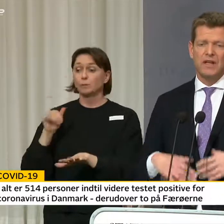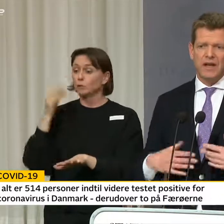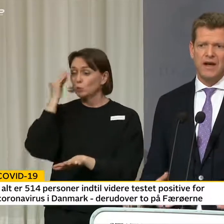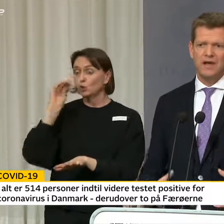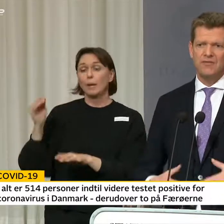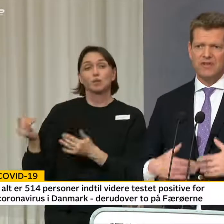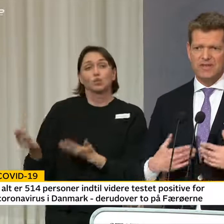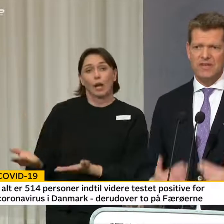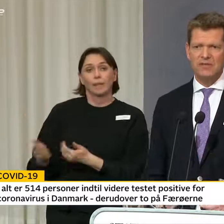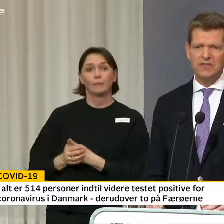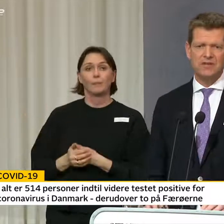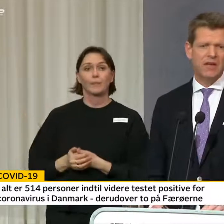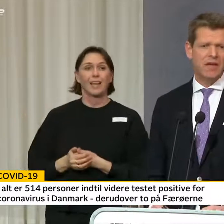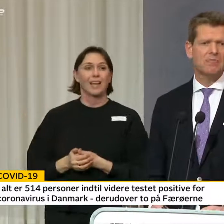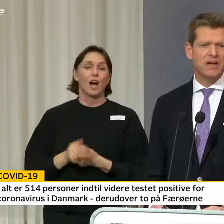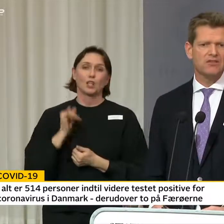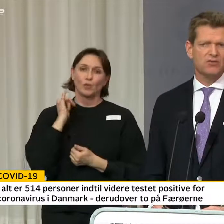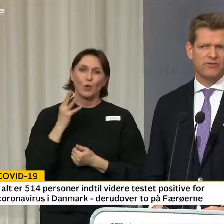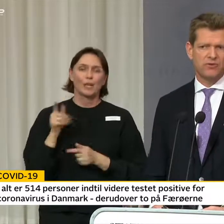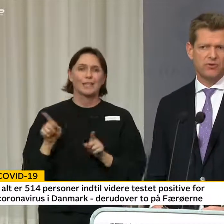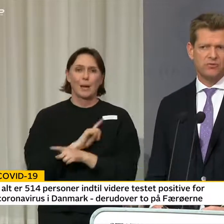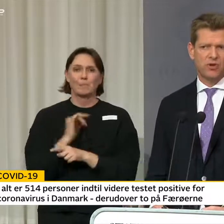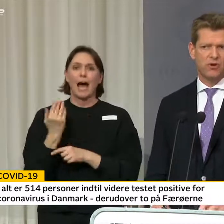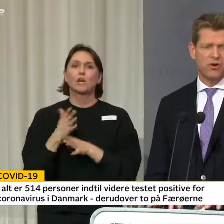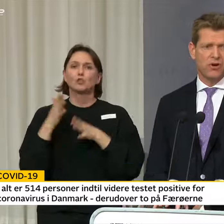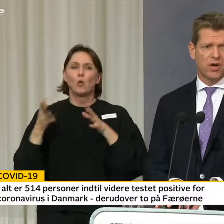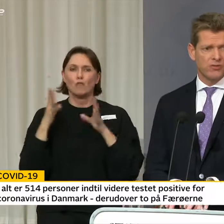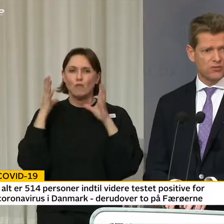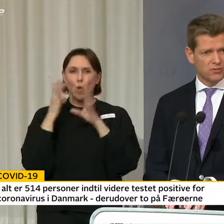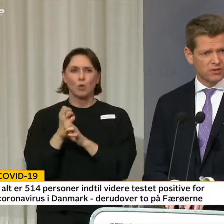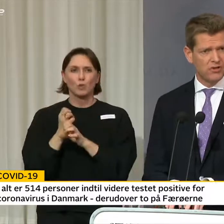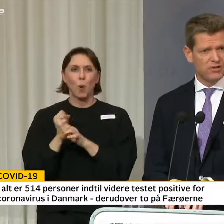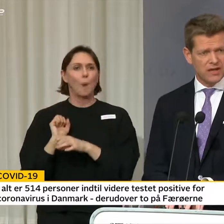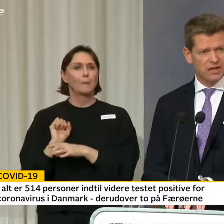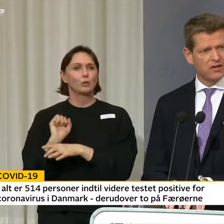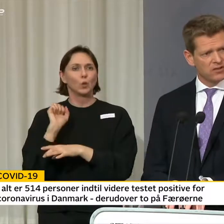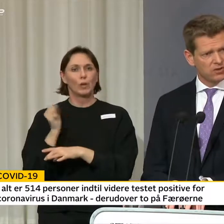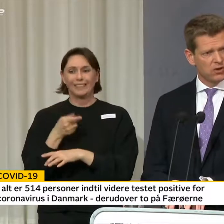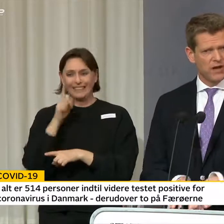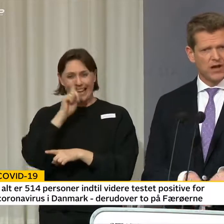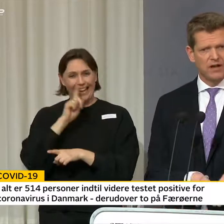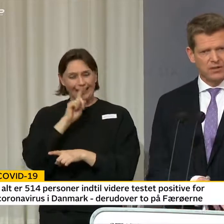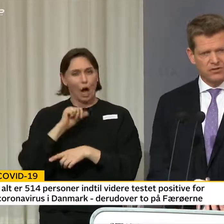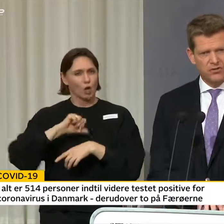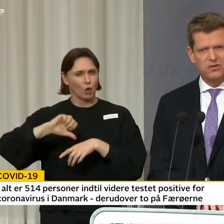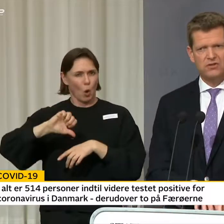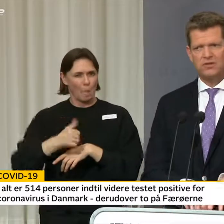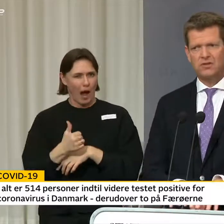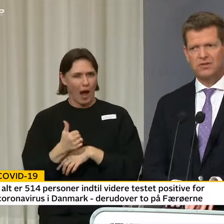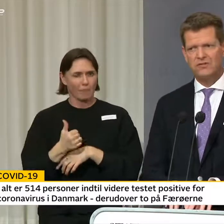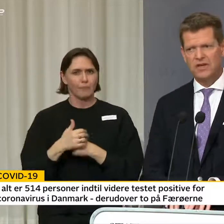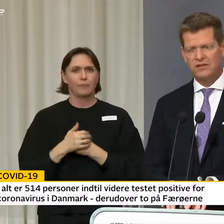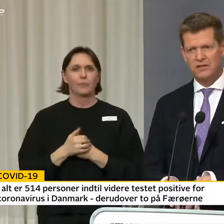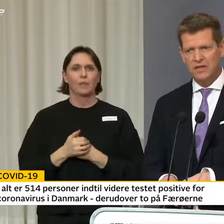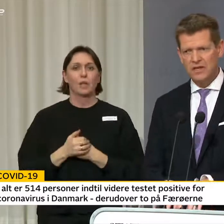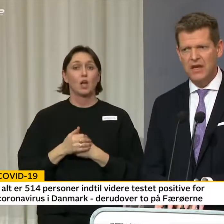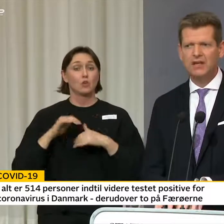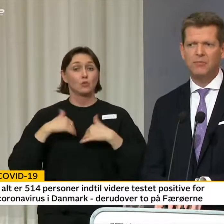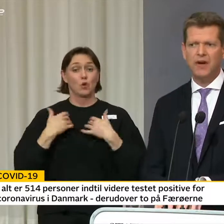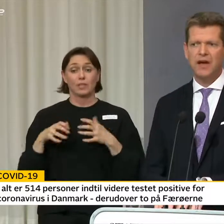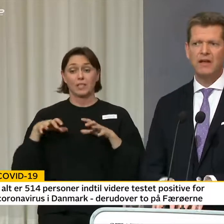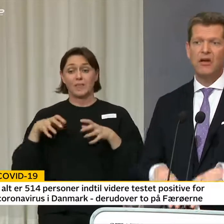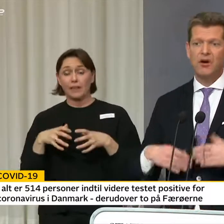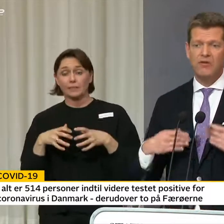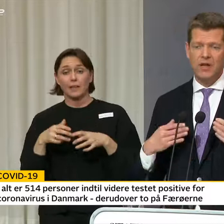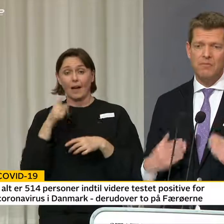det er klart, at vi så samtidig vil have et meget stort fokus på at beskytte de ældre og sårbare i sundhedsvæsenet, i